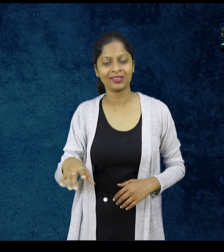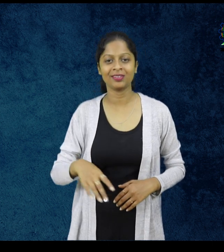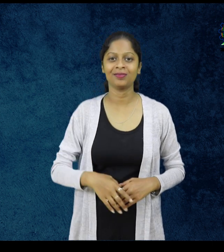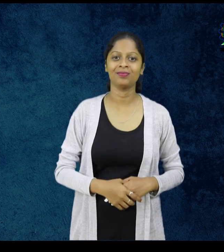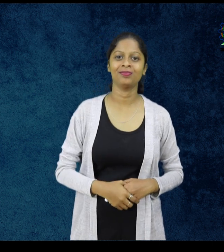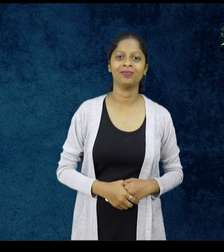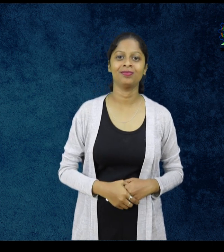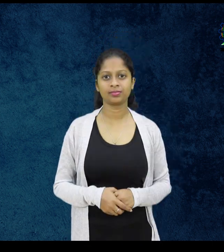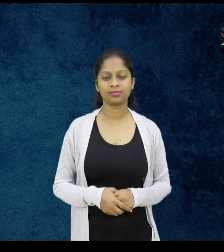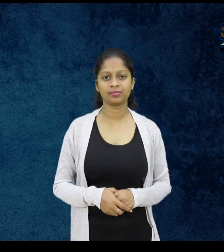भूलना